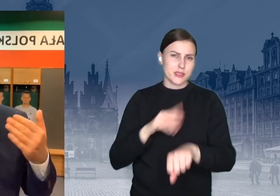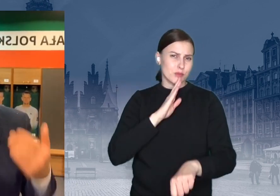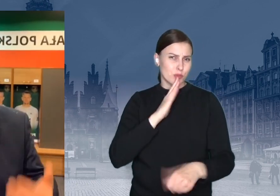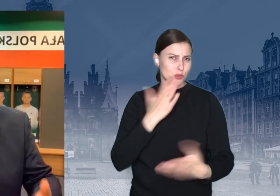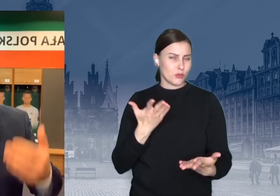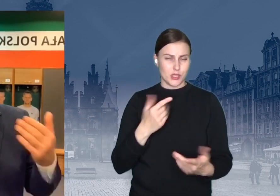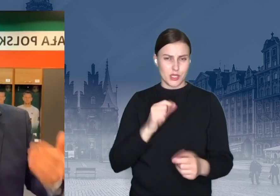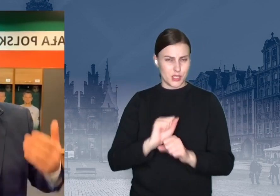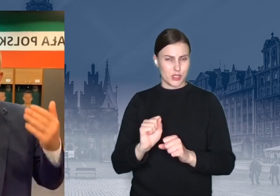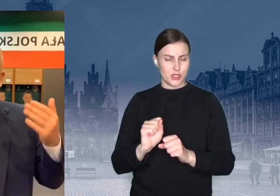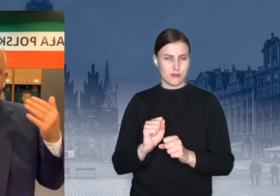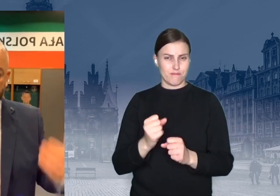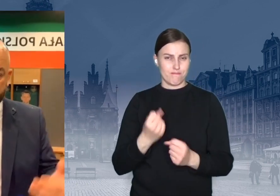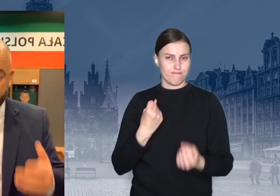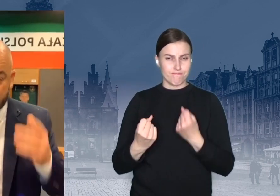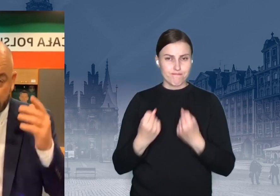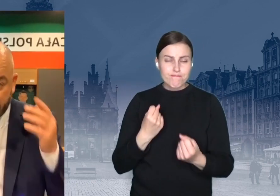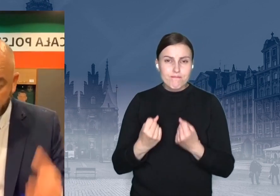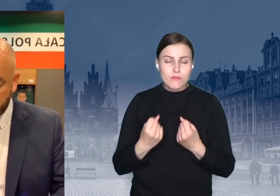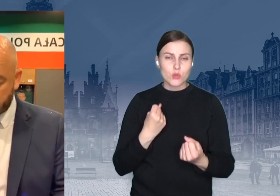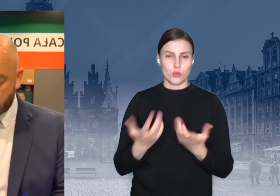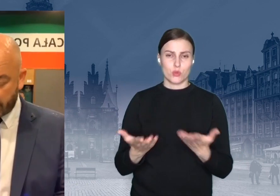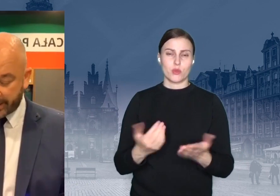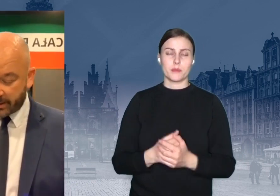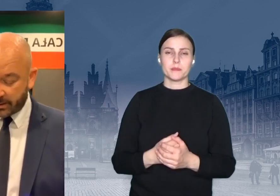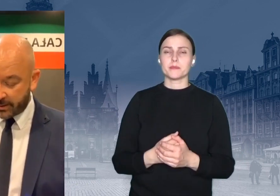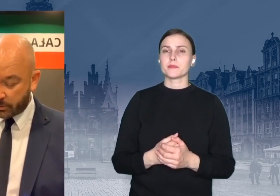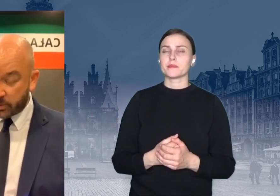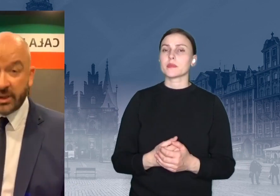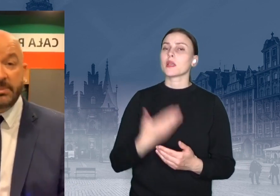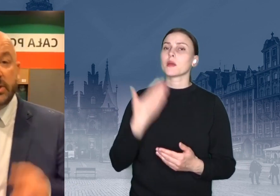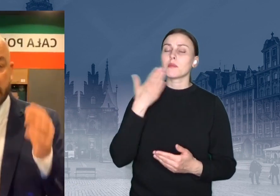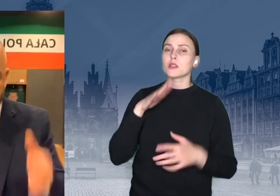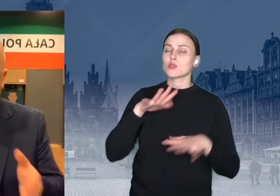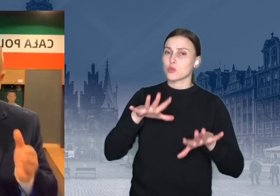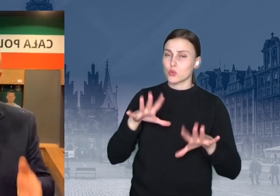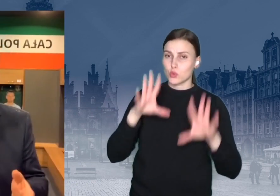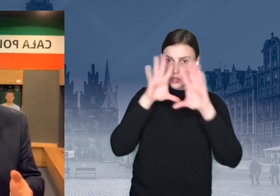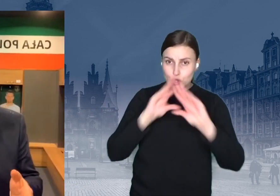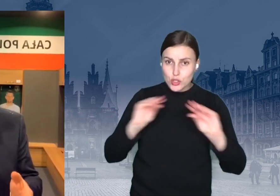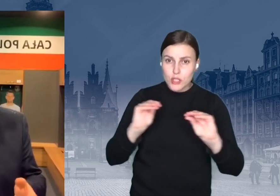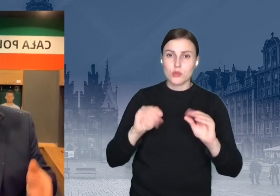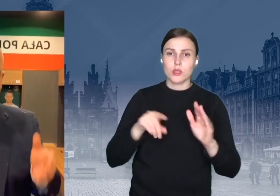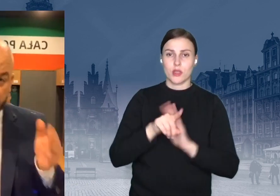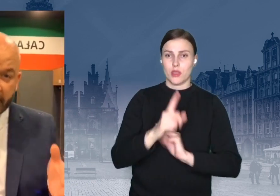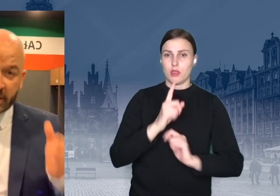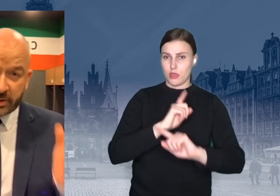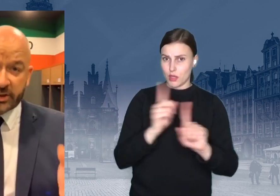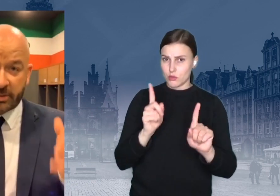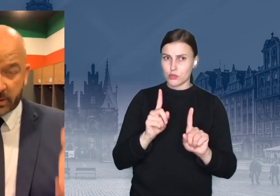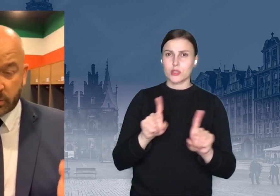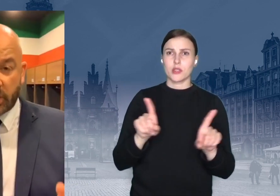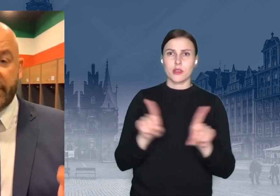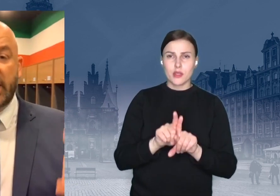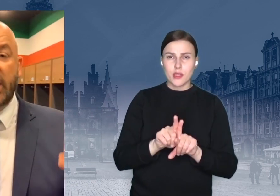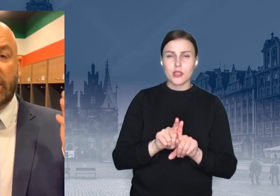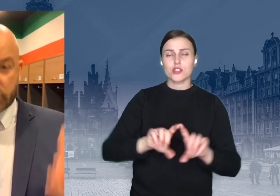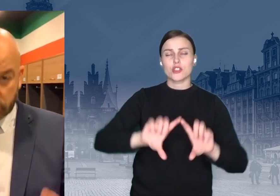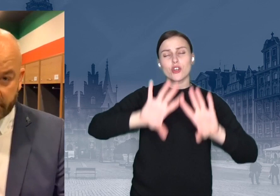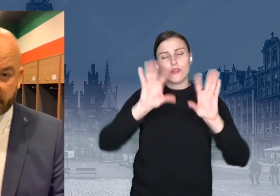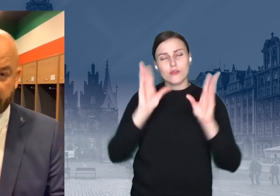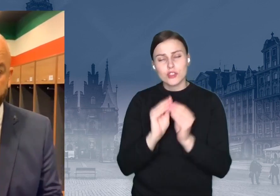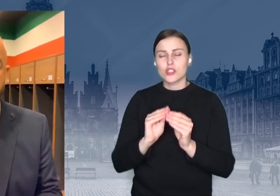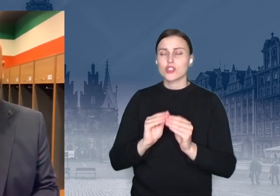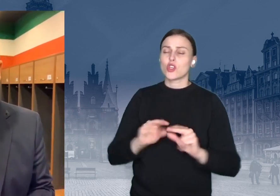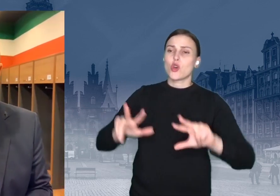szkoły polskiej. Także wielki szacun dla nauczycieli. Myślę, że zresztą wszyscy, wy, rodzice, opiekunowie,